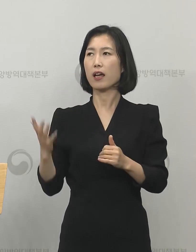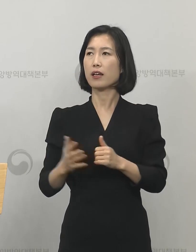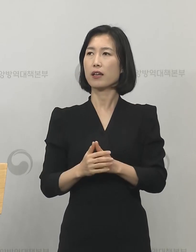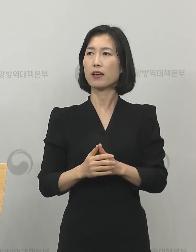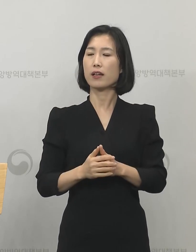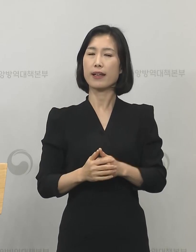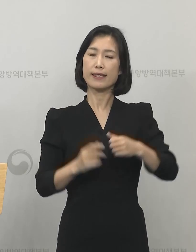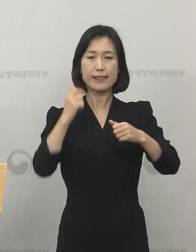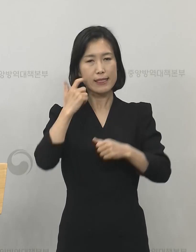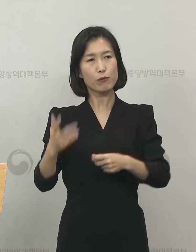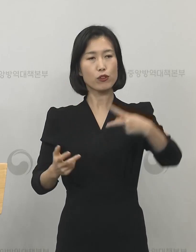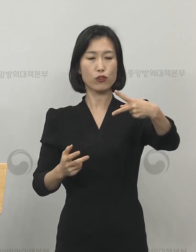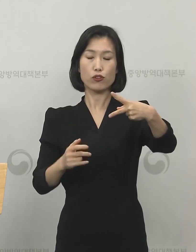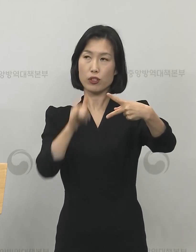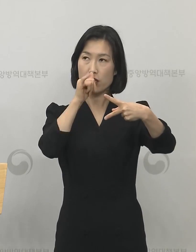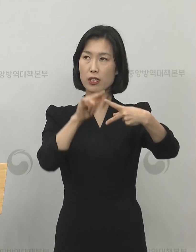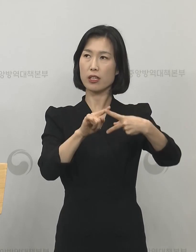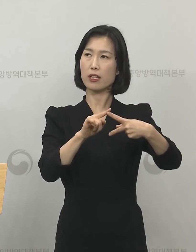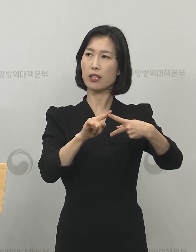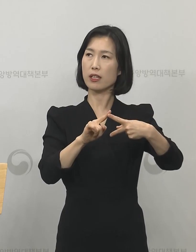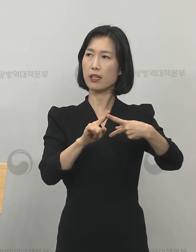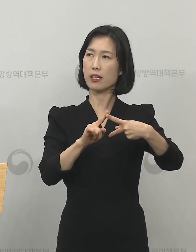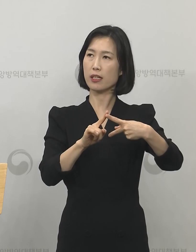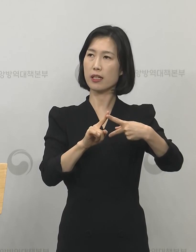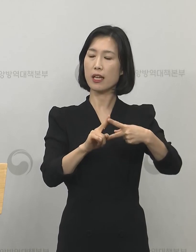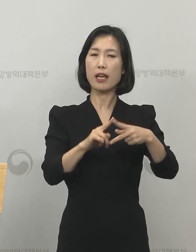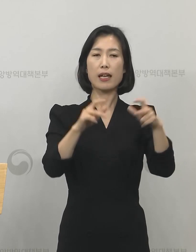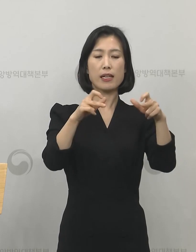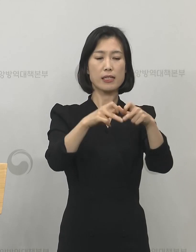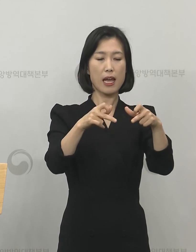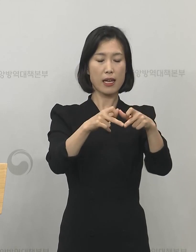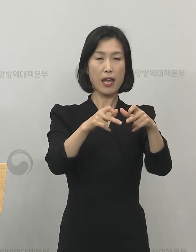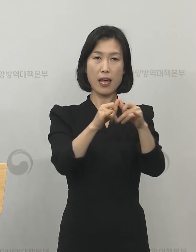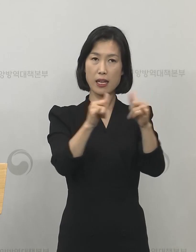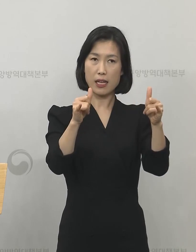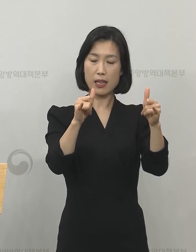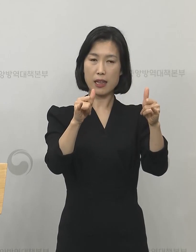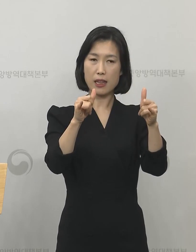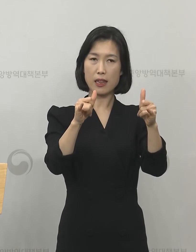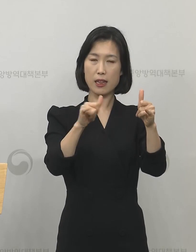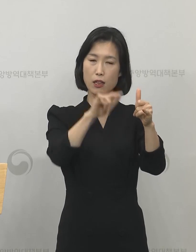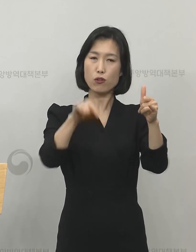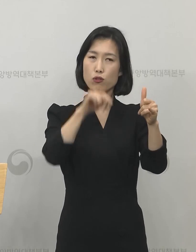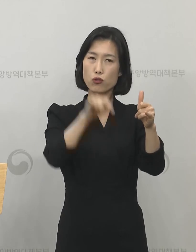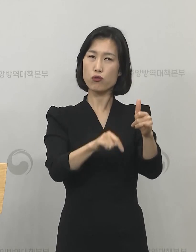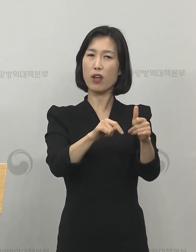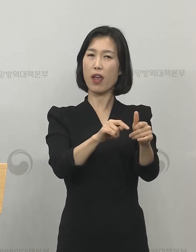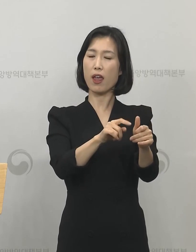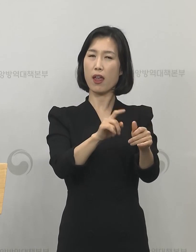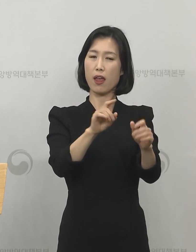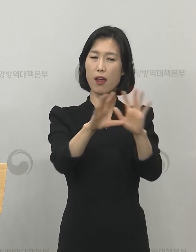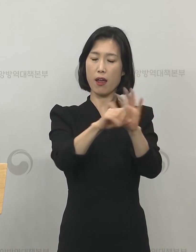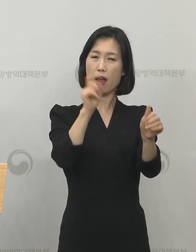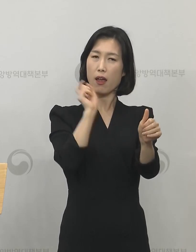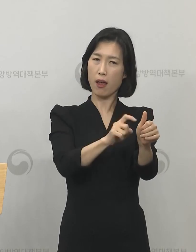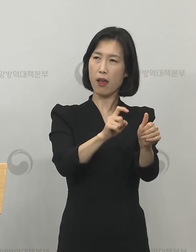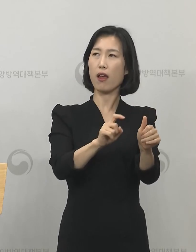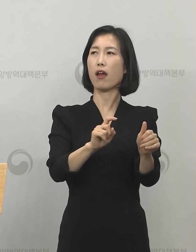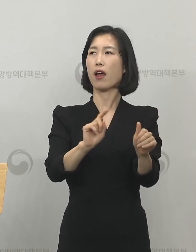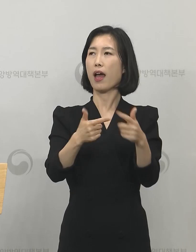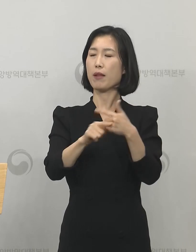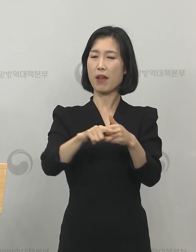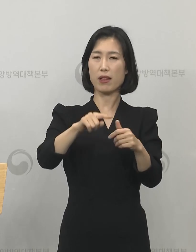두 가지 질문 주셨는데요. 첫 번째는 장애인 중 코로나19 확진, 자가격리, 능동감시